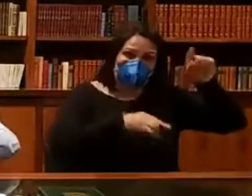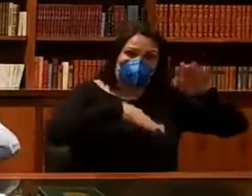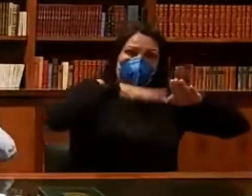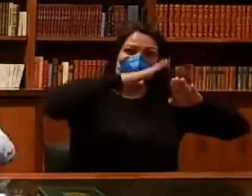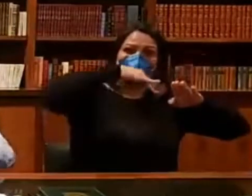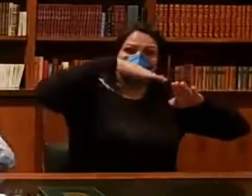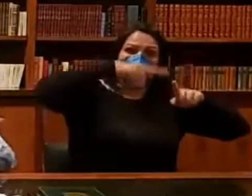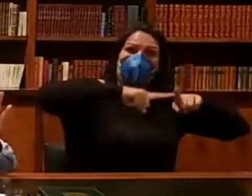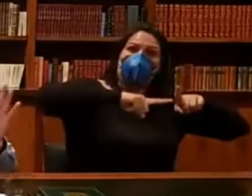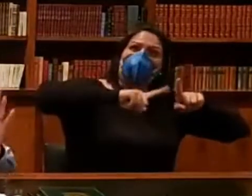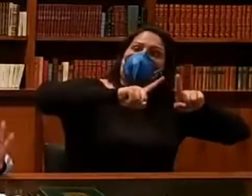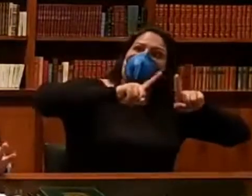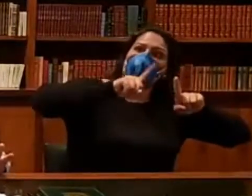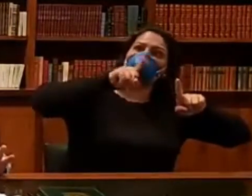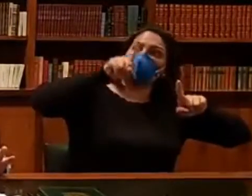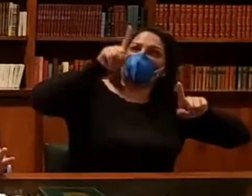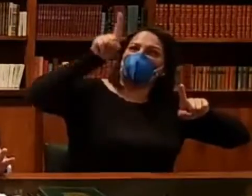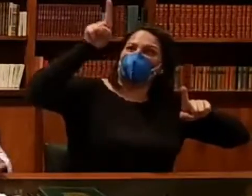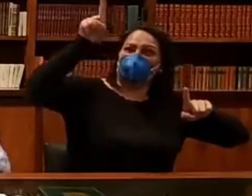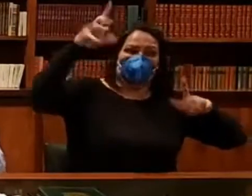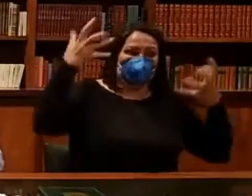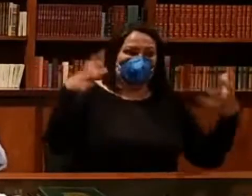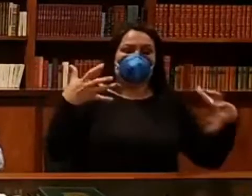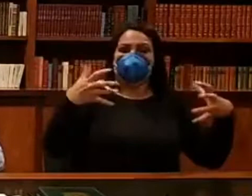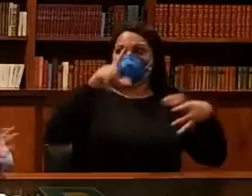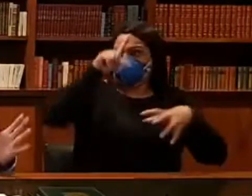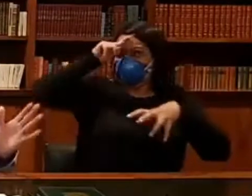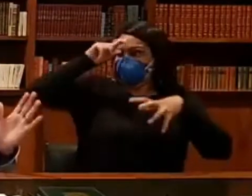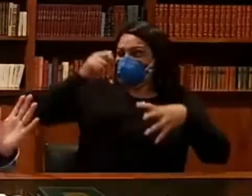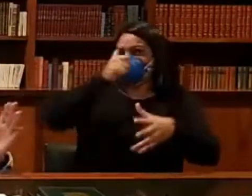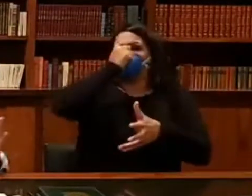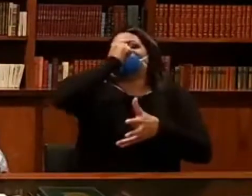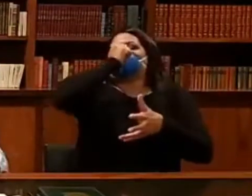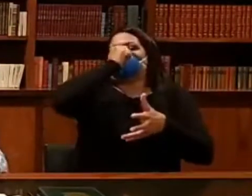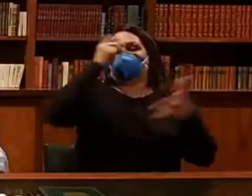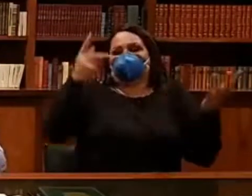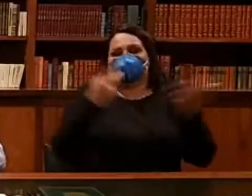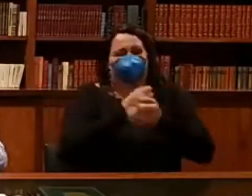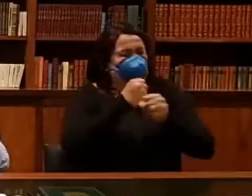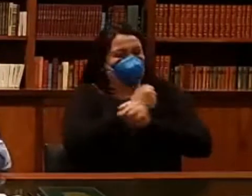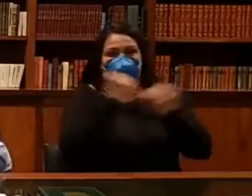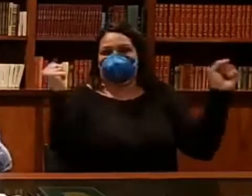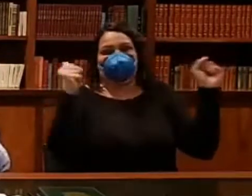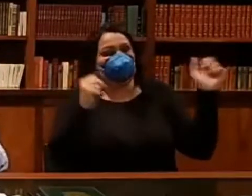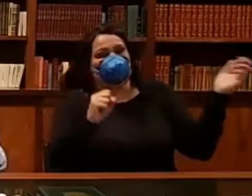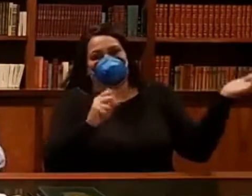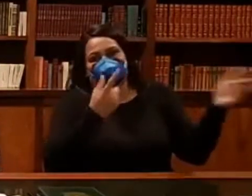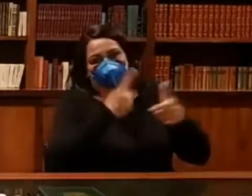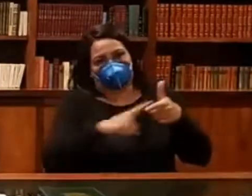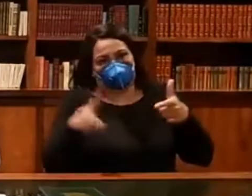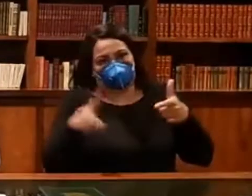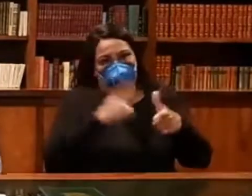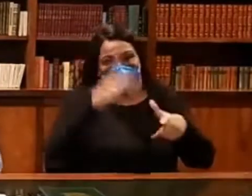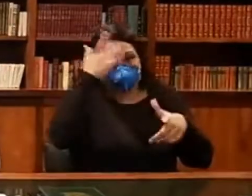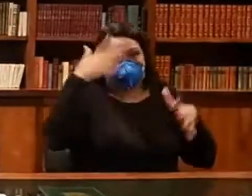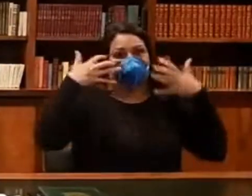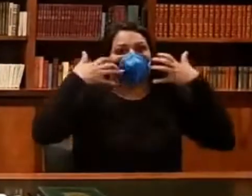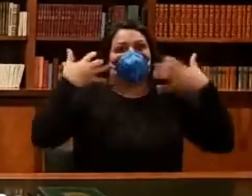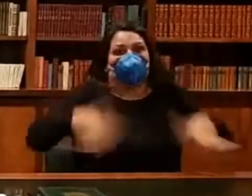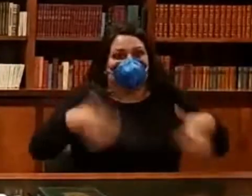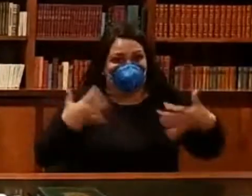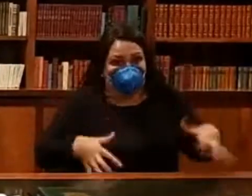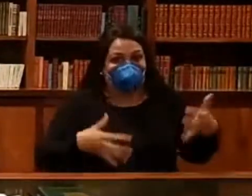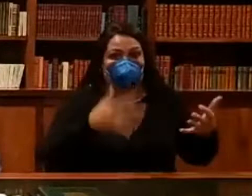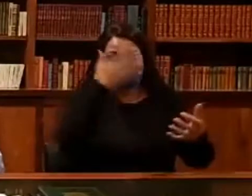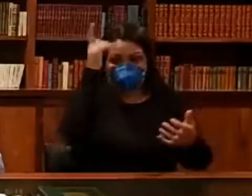mais. O sistema não suporta. Exato. E daí, problemas acontecem. O pessoal fica apavorado, porque acaba morrendo gente por